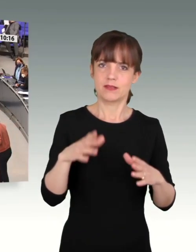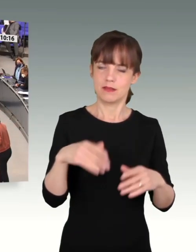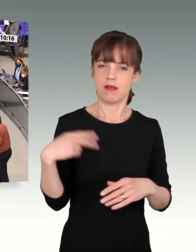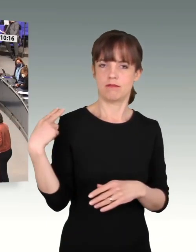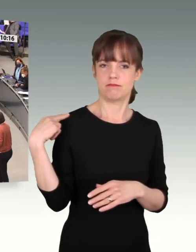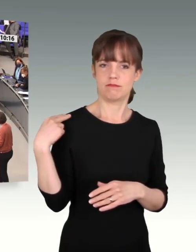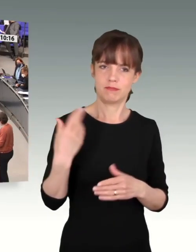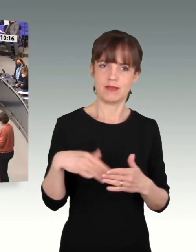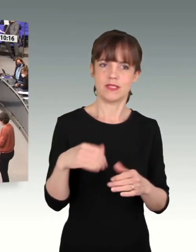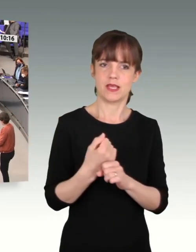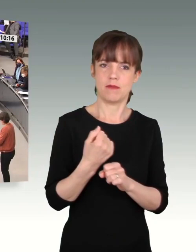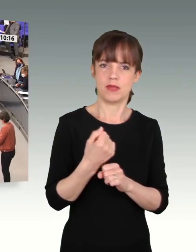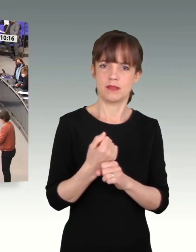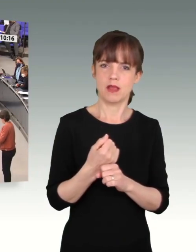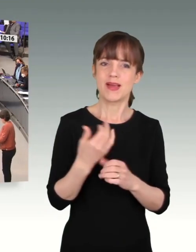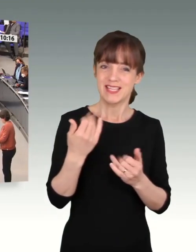sich in der Bundeswehr.